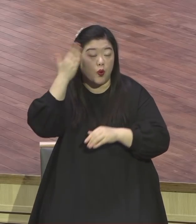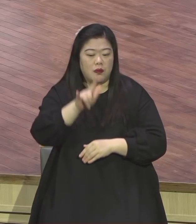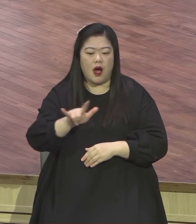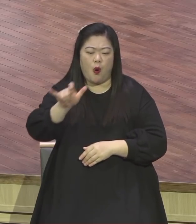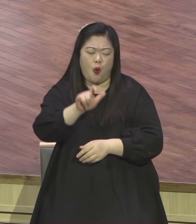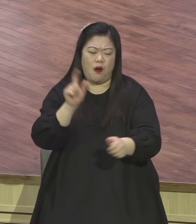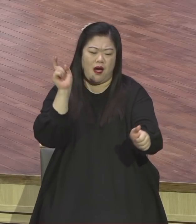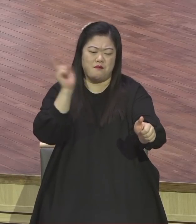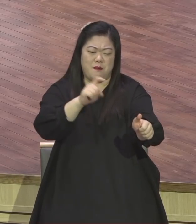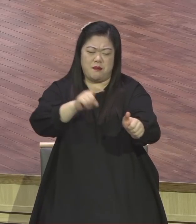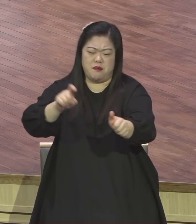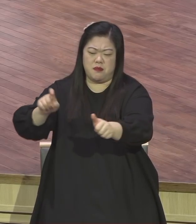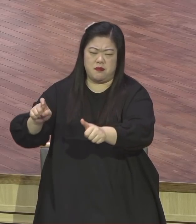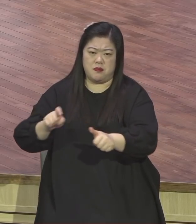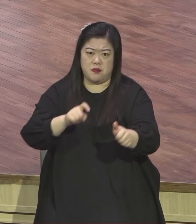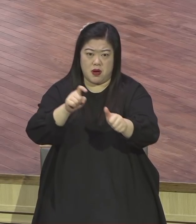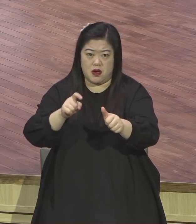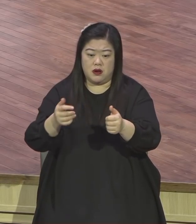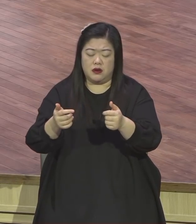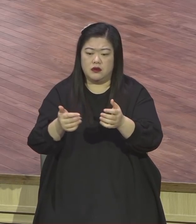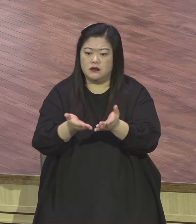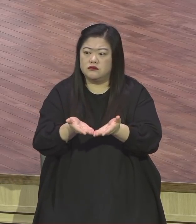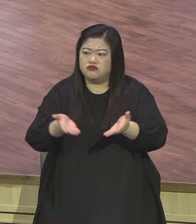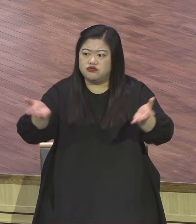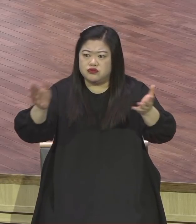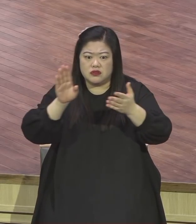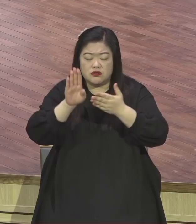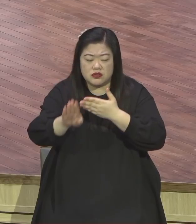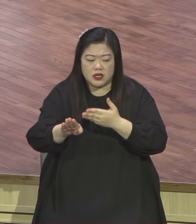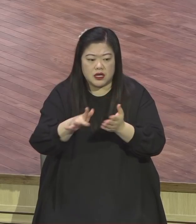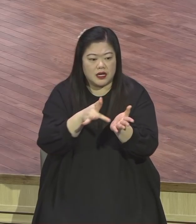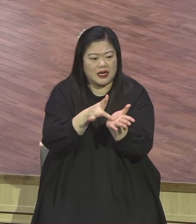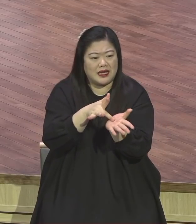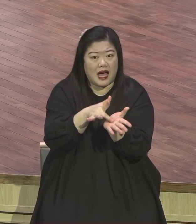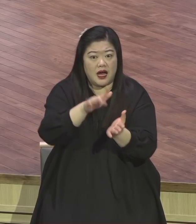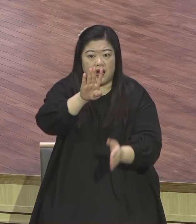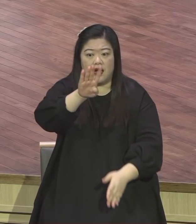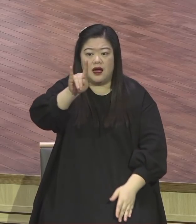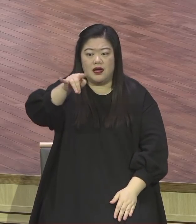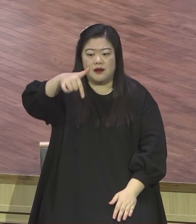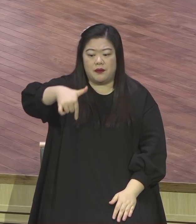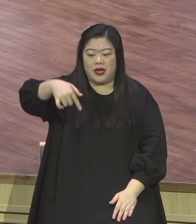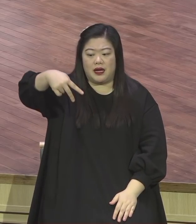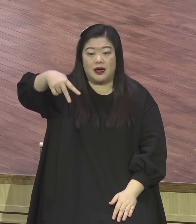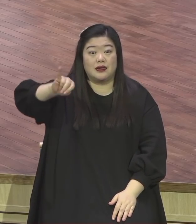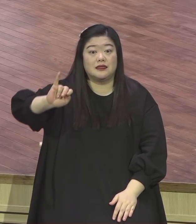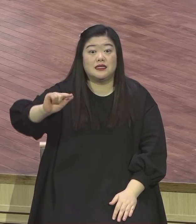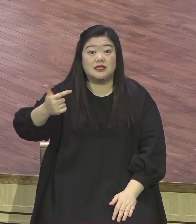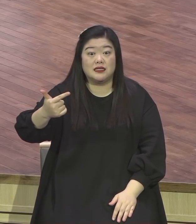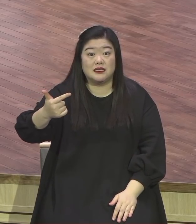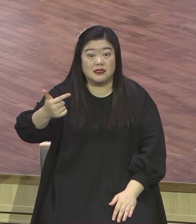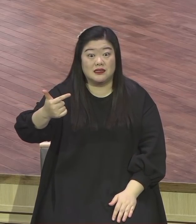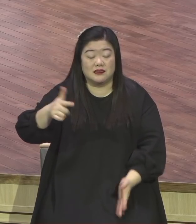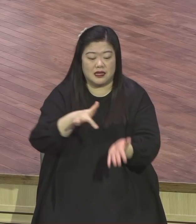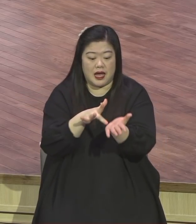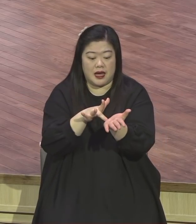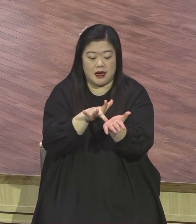아니 이태리에서는 지금 접종이 이 백신이 어마어마하게 왔는데도 서로 안 맞겠다고